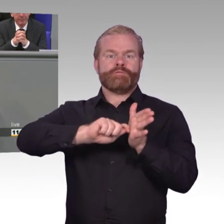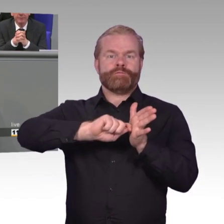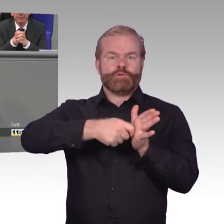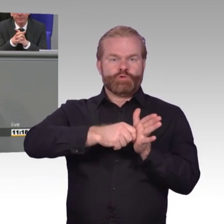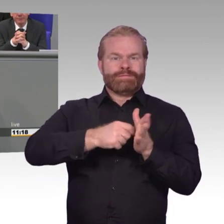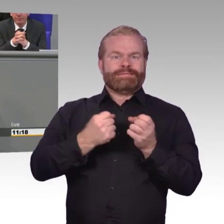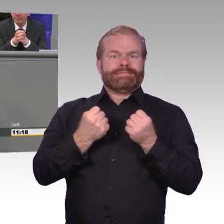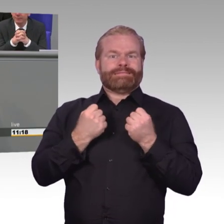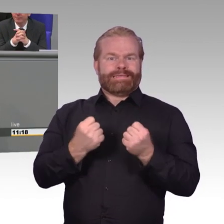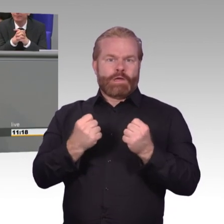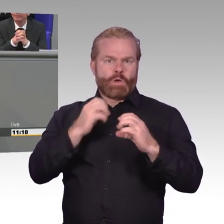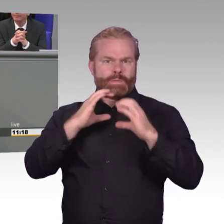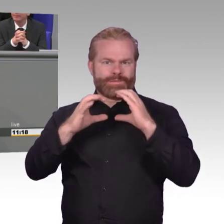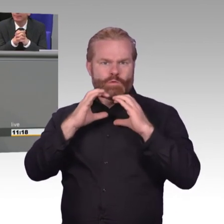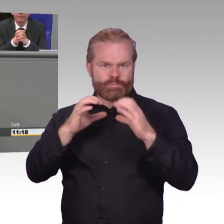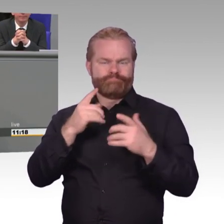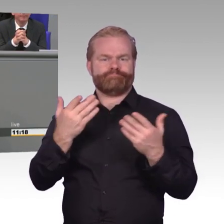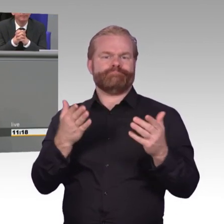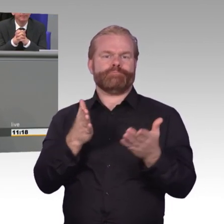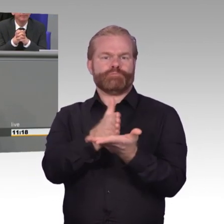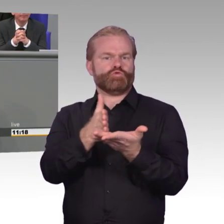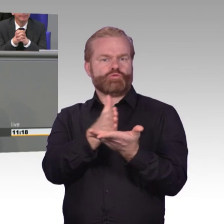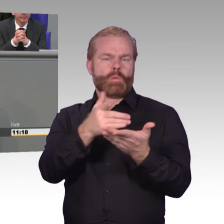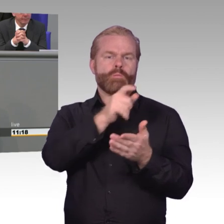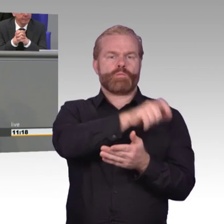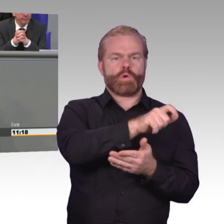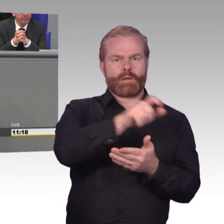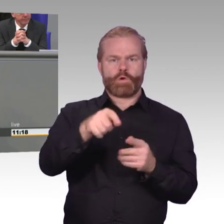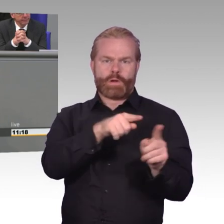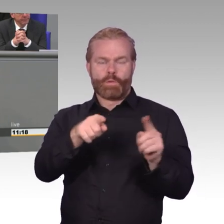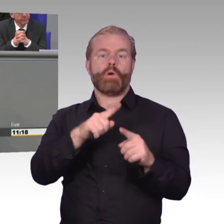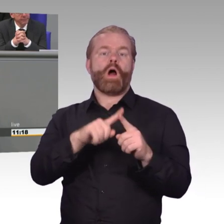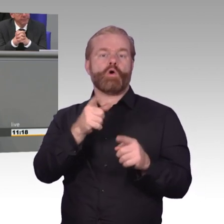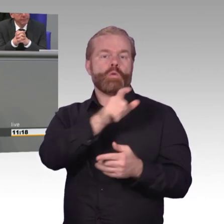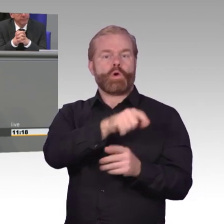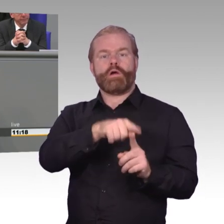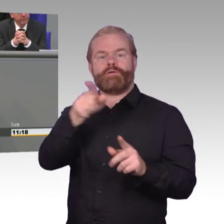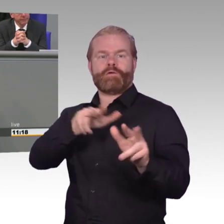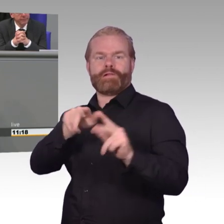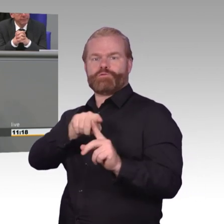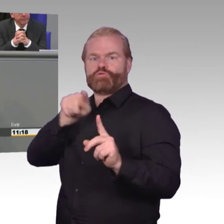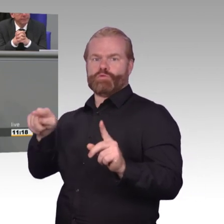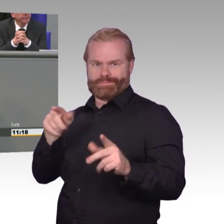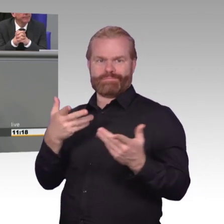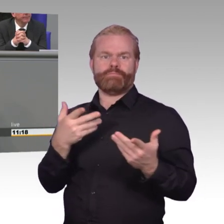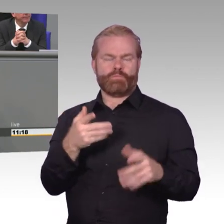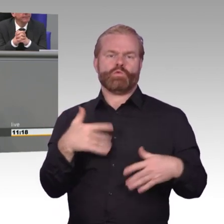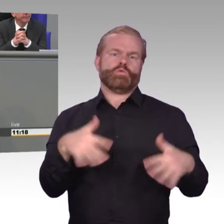die Bundesregierung spezifische Hemmnisse beim Einsatz von Verschlüsselungslösungen zu untersuchen und Initiativen zum Abbau